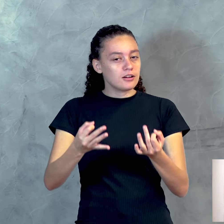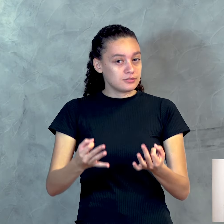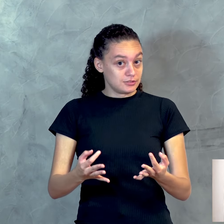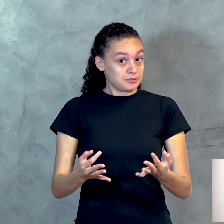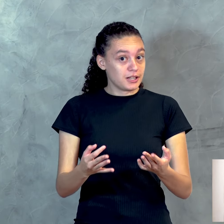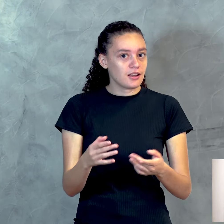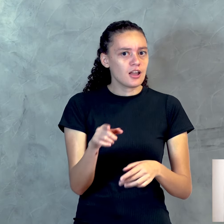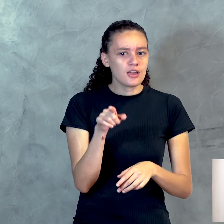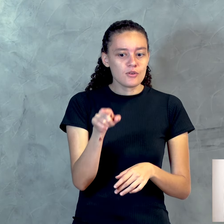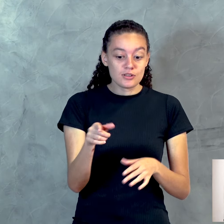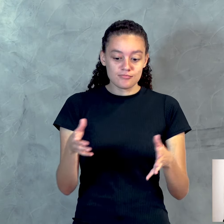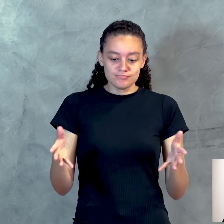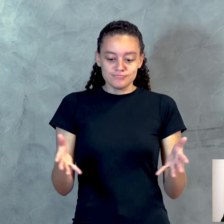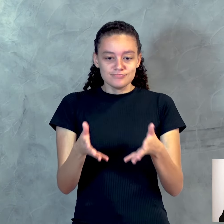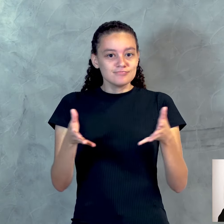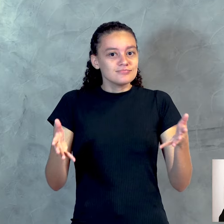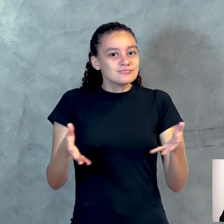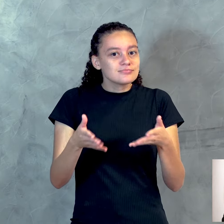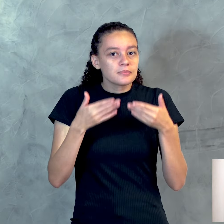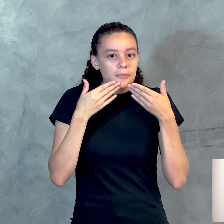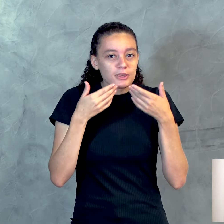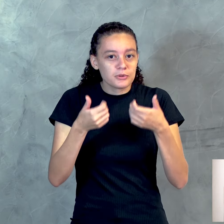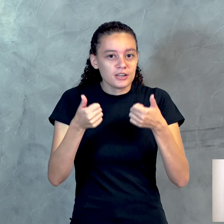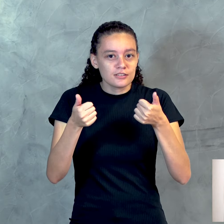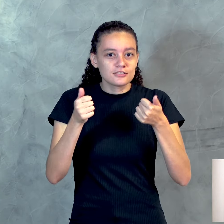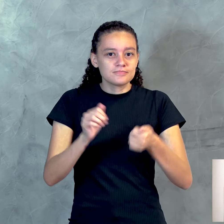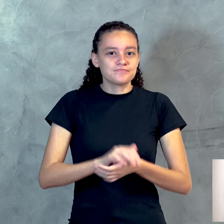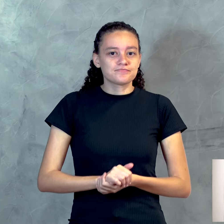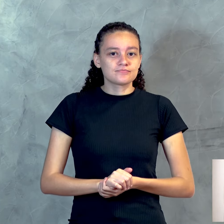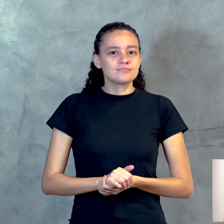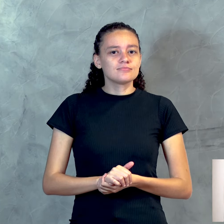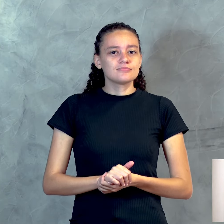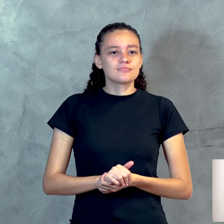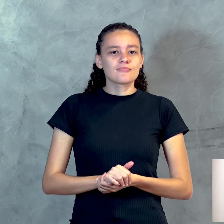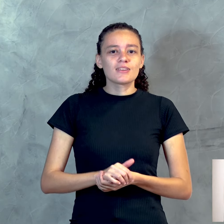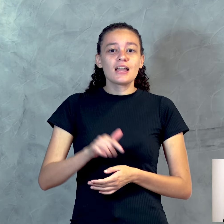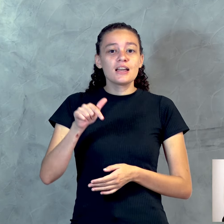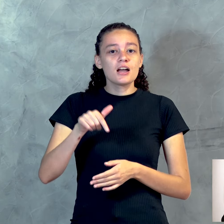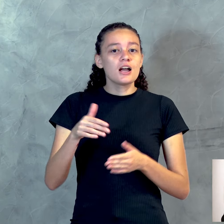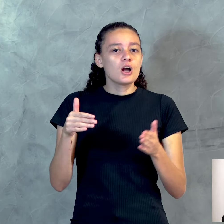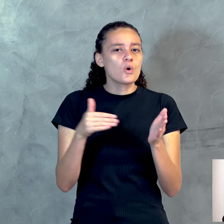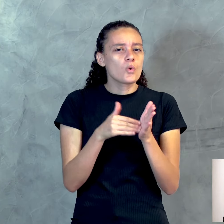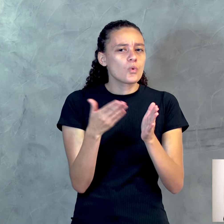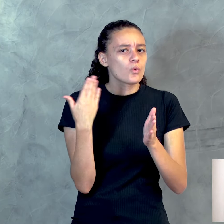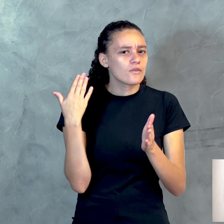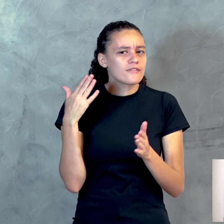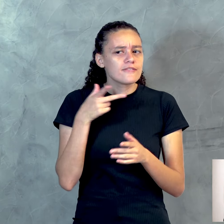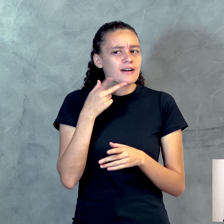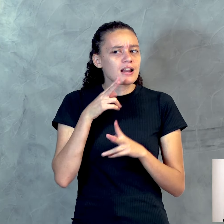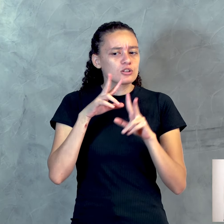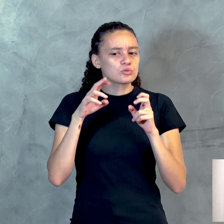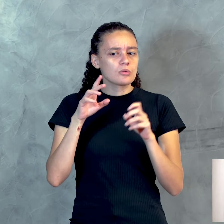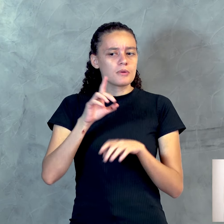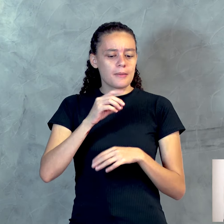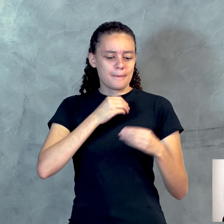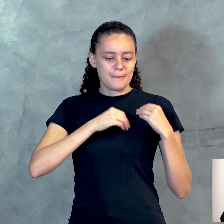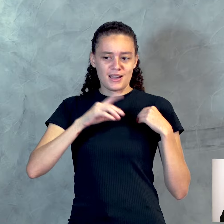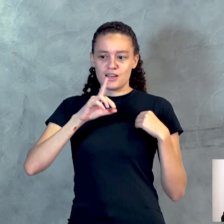ficar melhor. E essa última, nós estamos falando desse Deus que perdoa pecado, mas não só